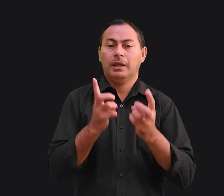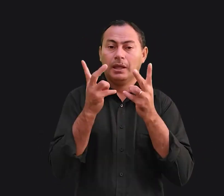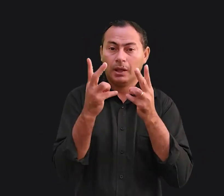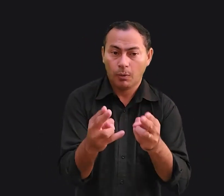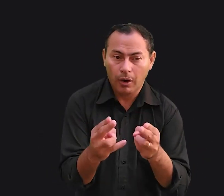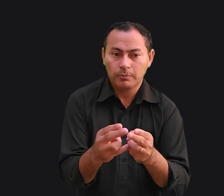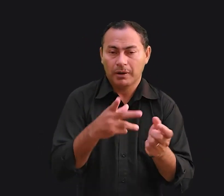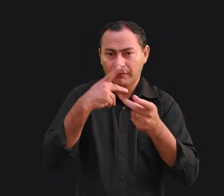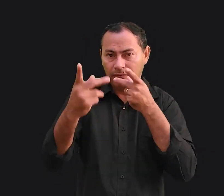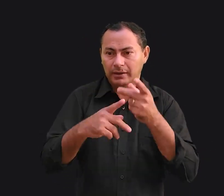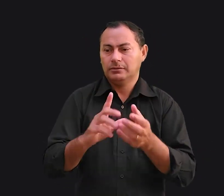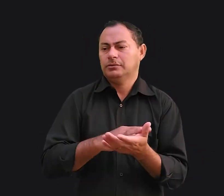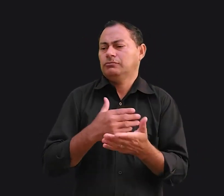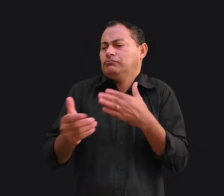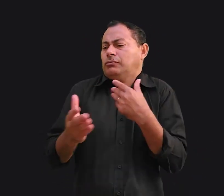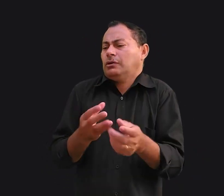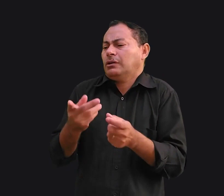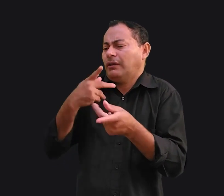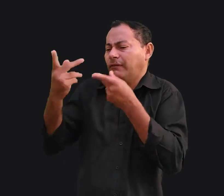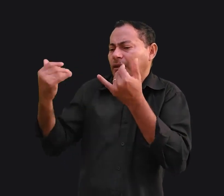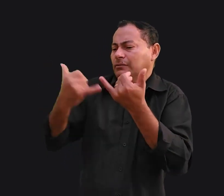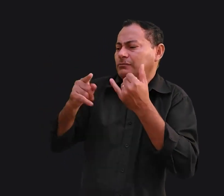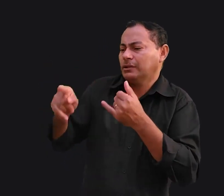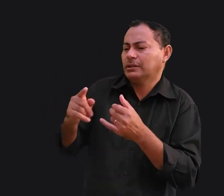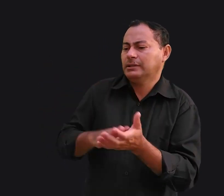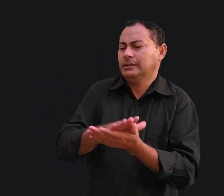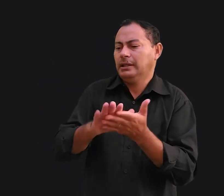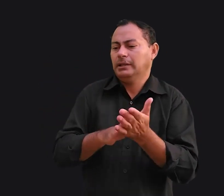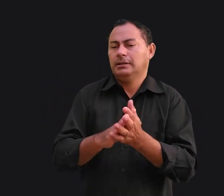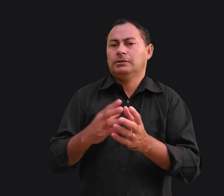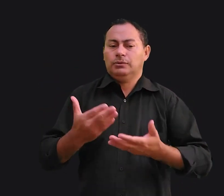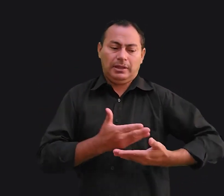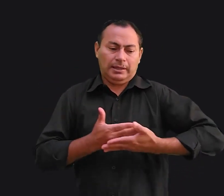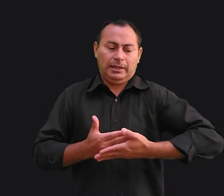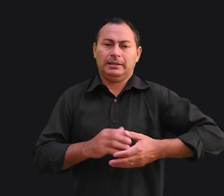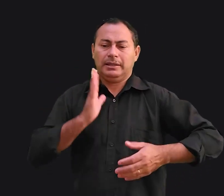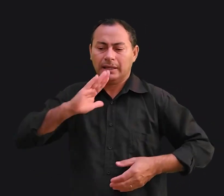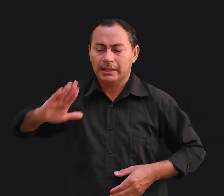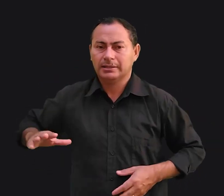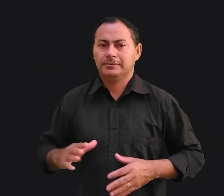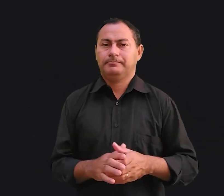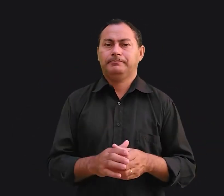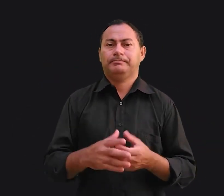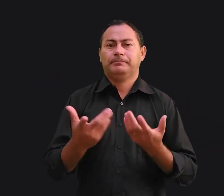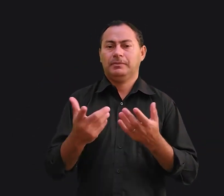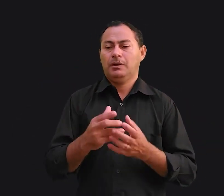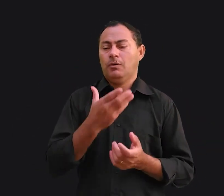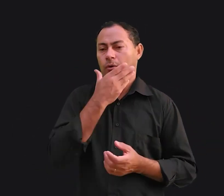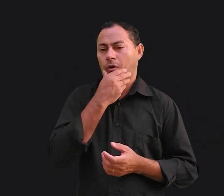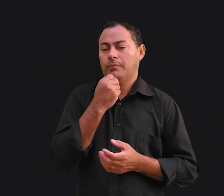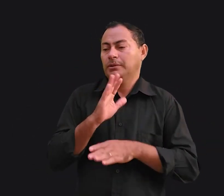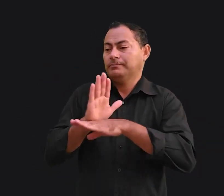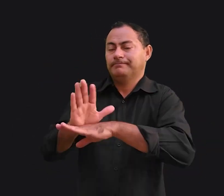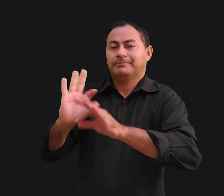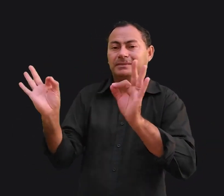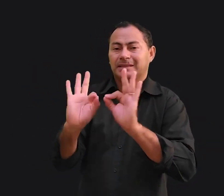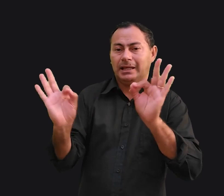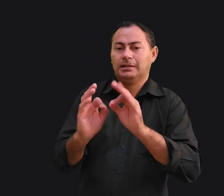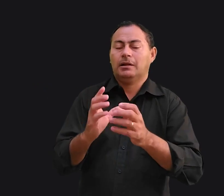mesma coisa que dizer, não estou interessado em você e nem no neném, nem nas crianças. Ele não está contribuindo em nada para a